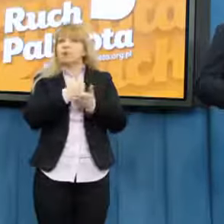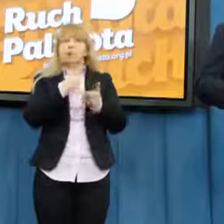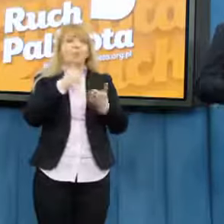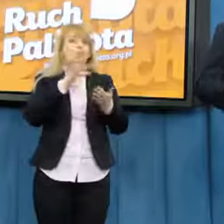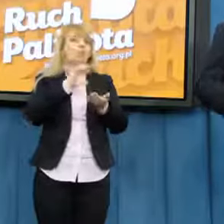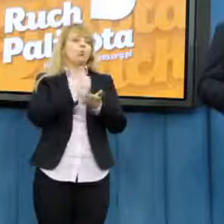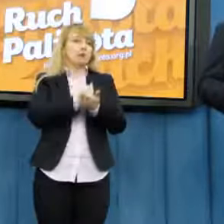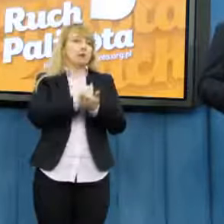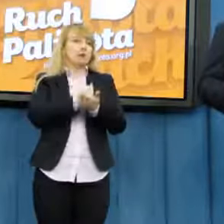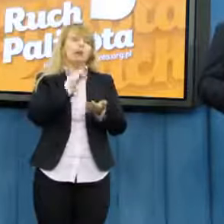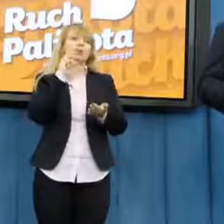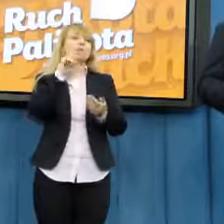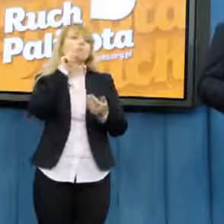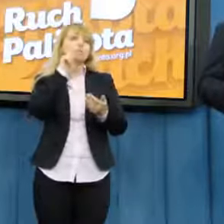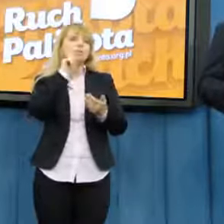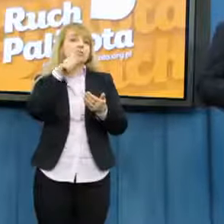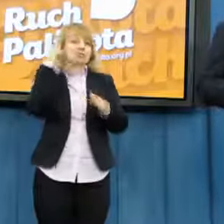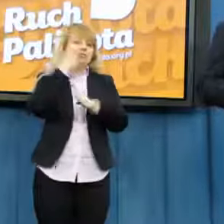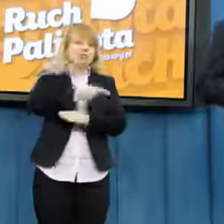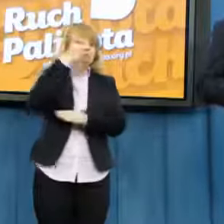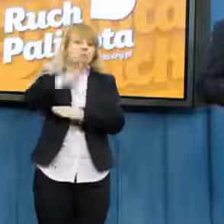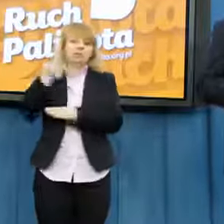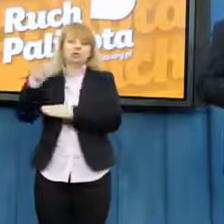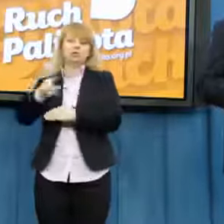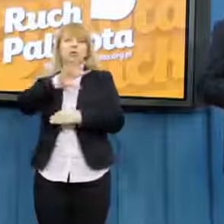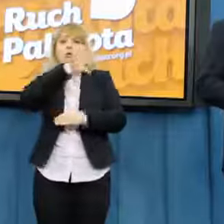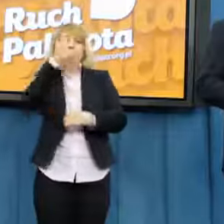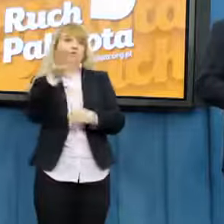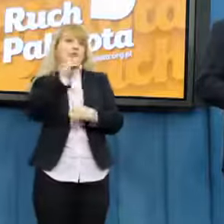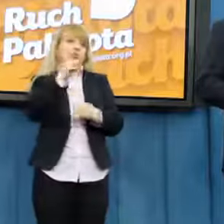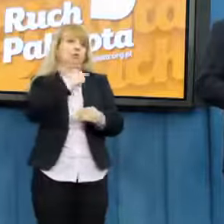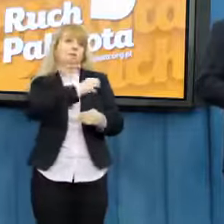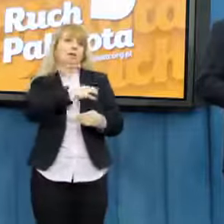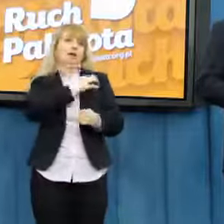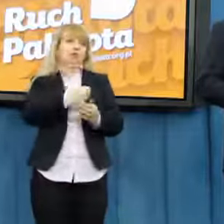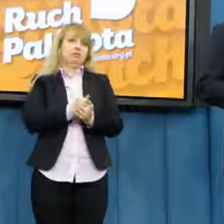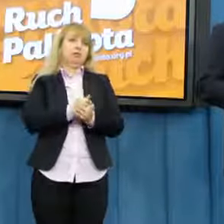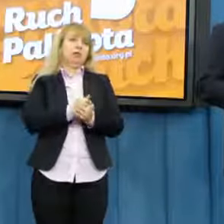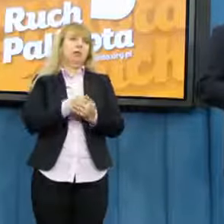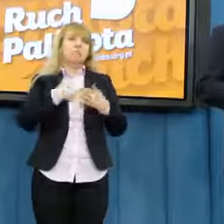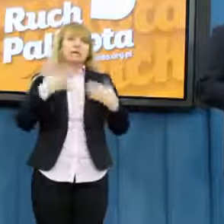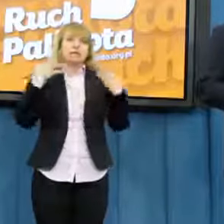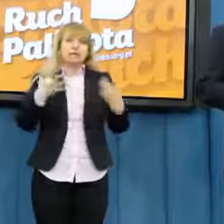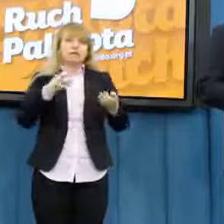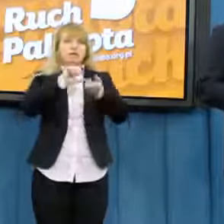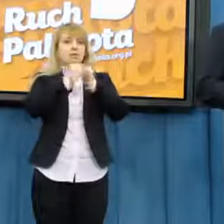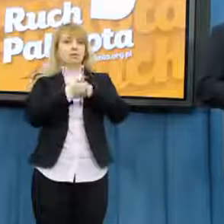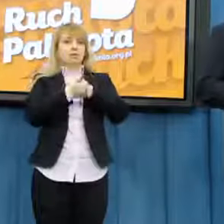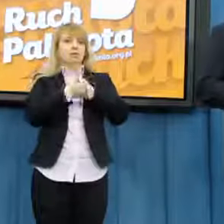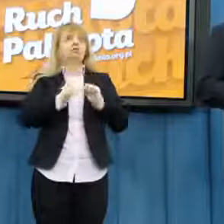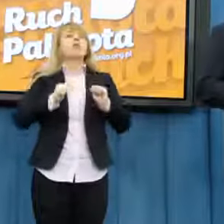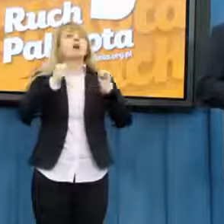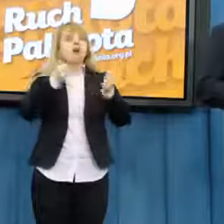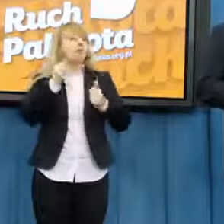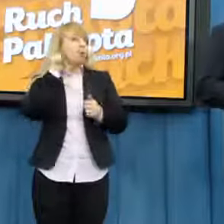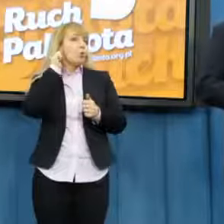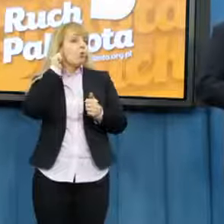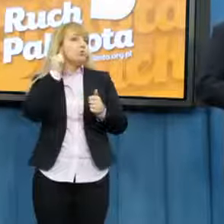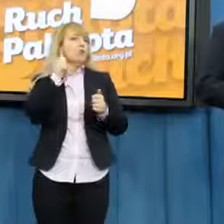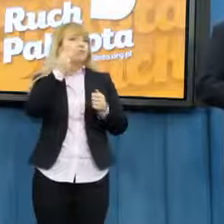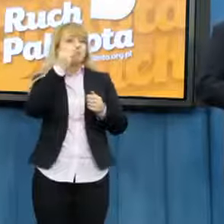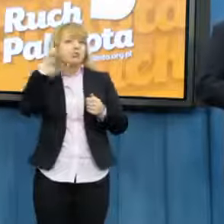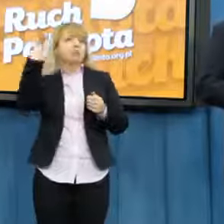decydują w zasadzie o wszystkim w partiach politycznych. Czas najwyższy to zmienić. My się bardzo cieszymy, że premier